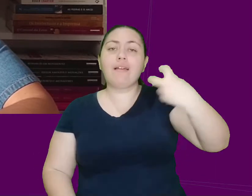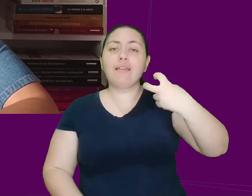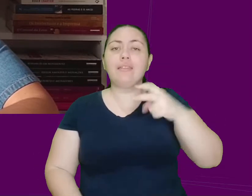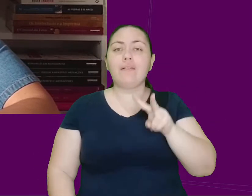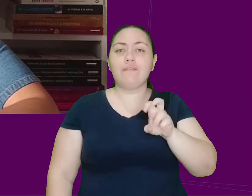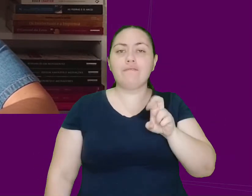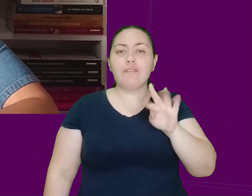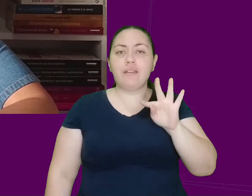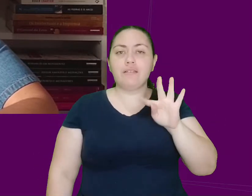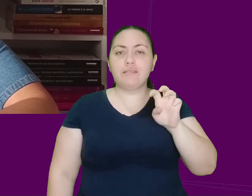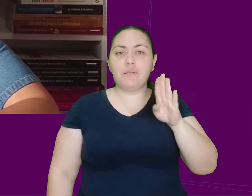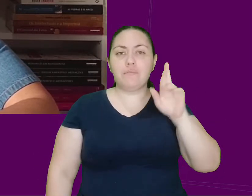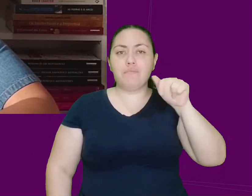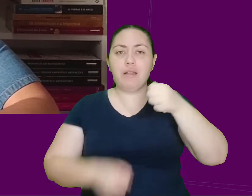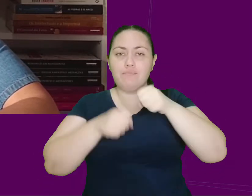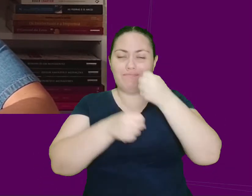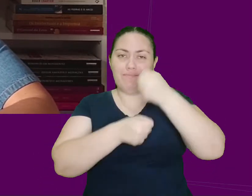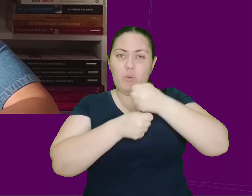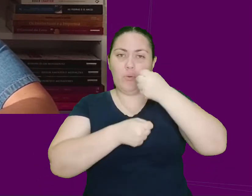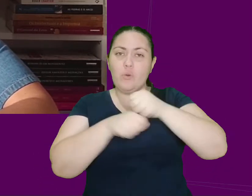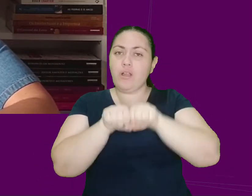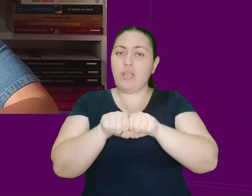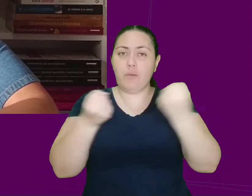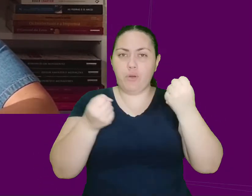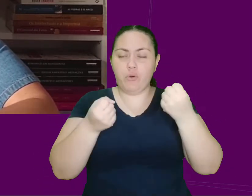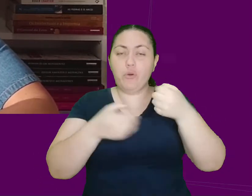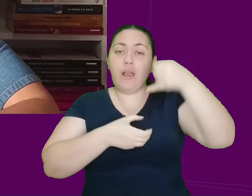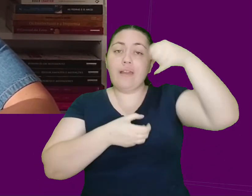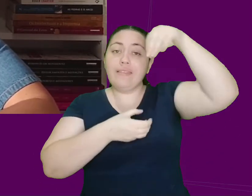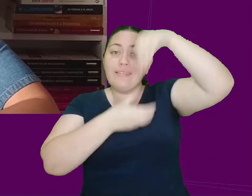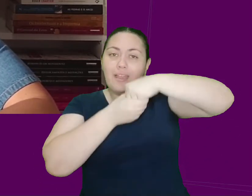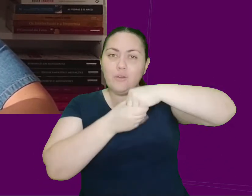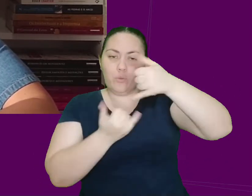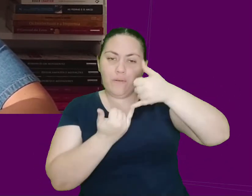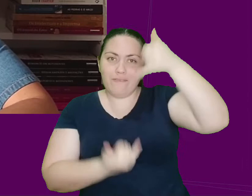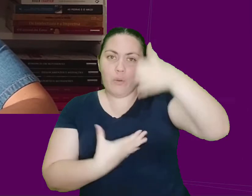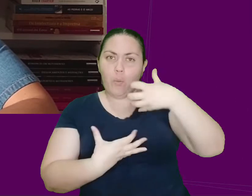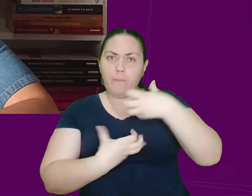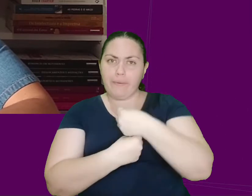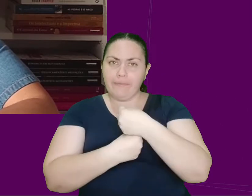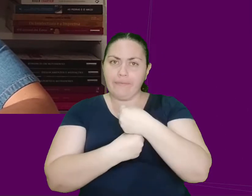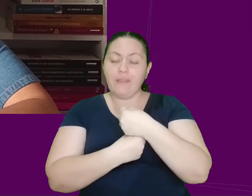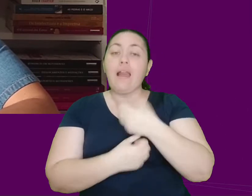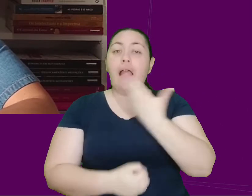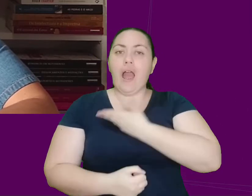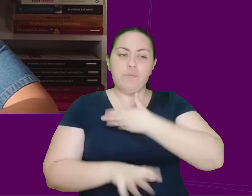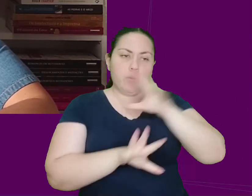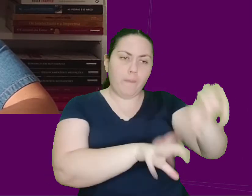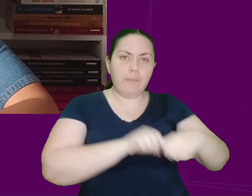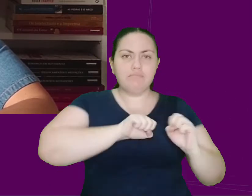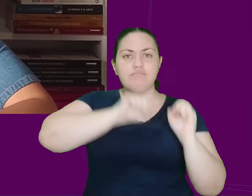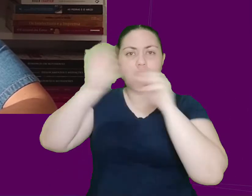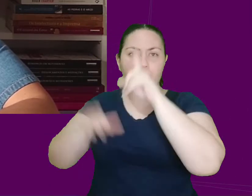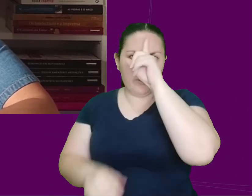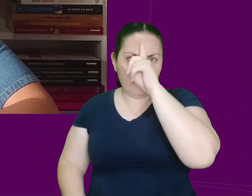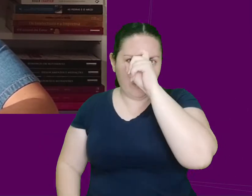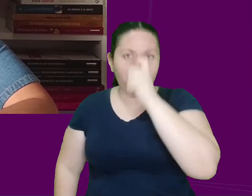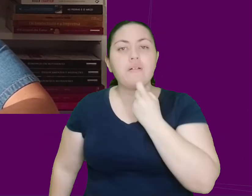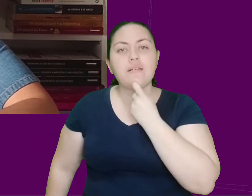vértebra cervical e tivesse a medula comprimida. Ele foi resgatado pelos amigos e levado a um hospital em Campinas, onde passou por uma